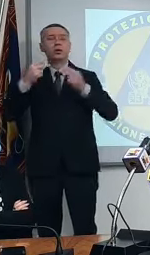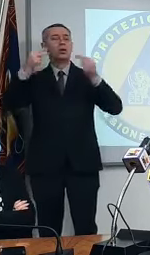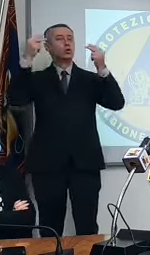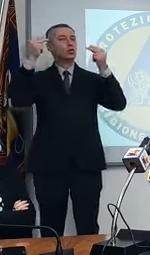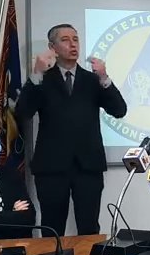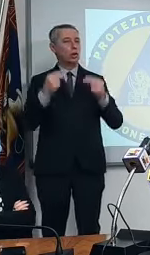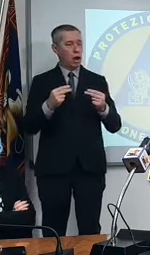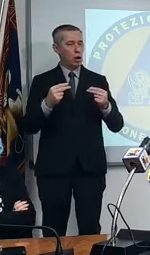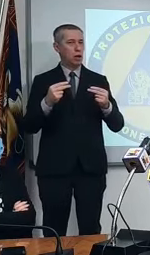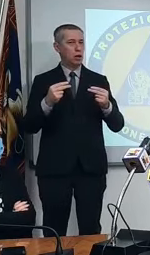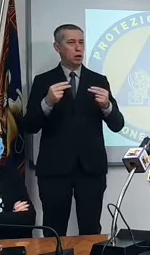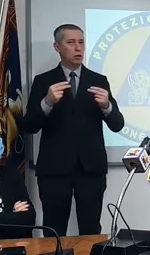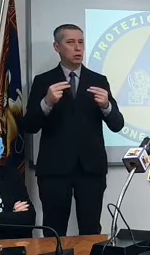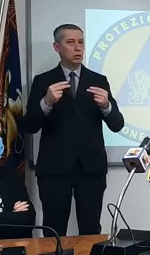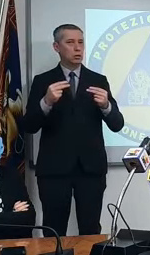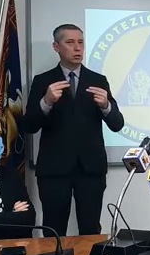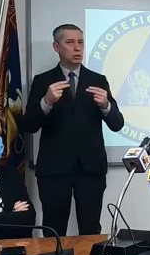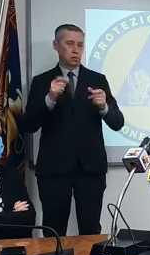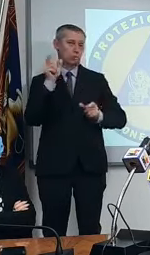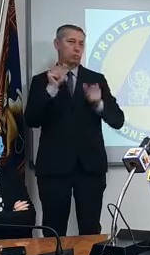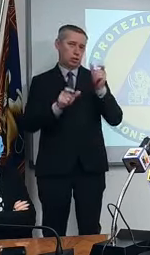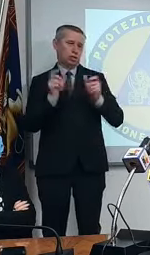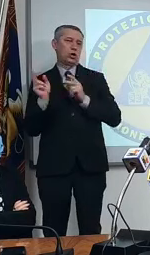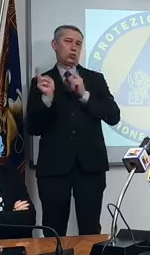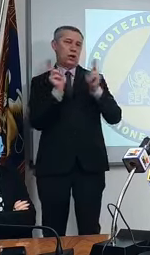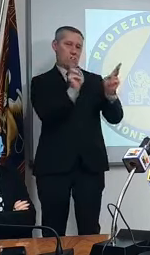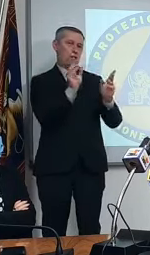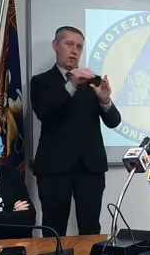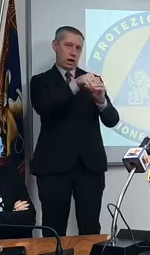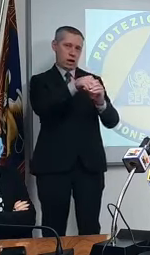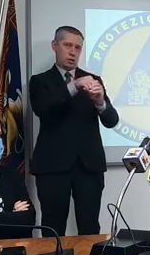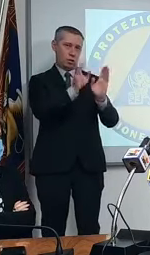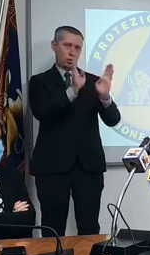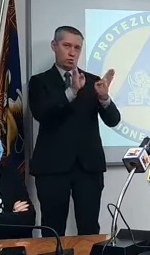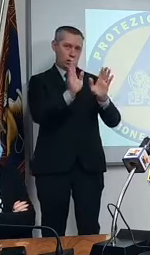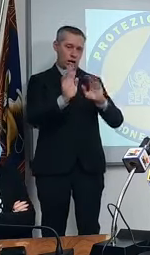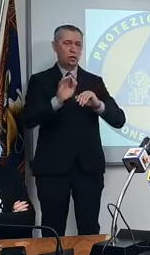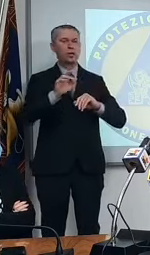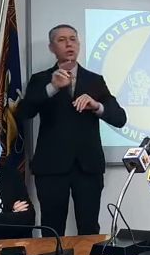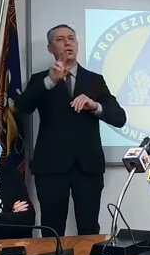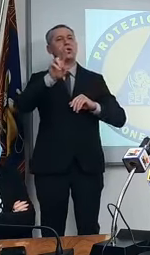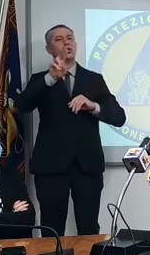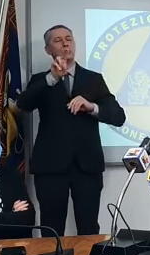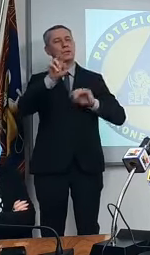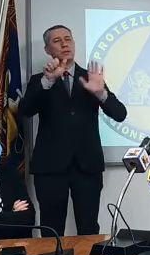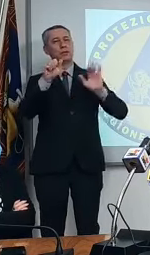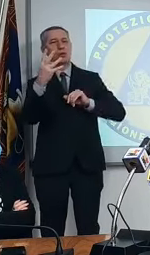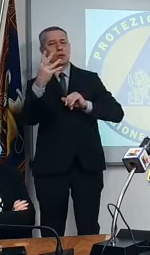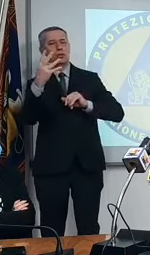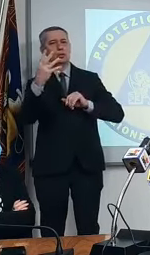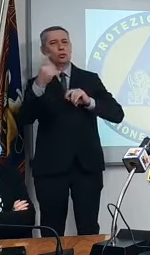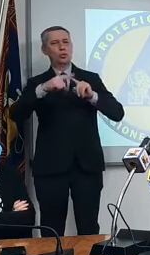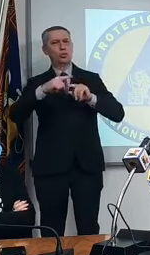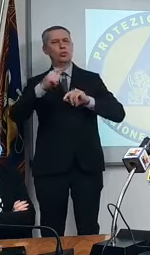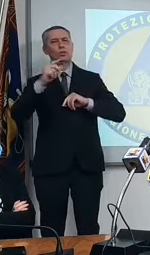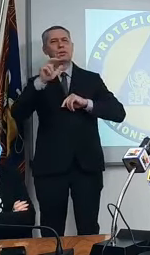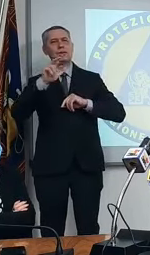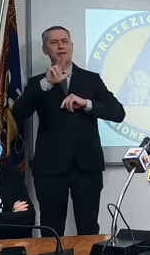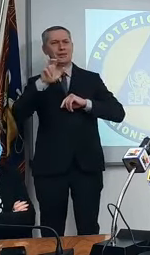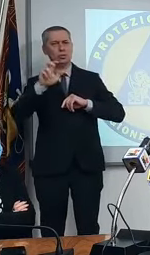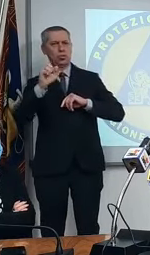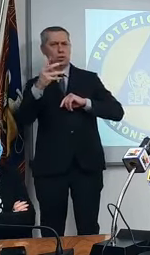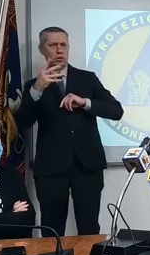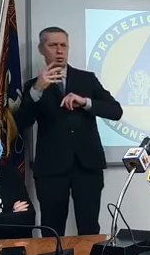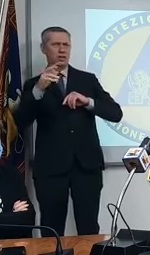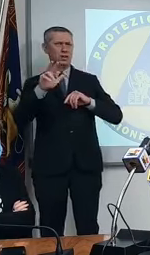dei pazienti ricoverati, vedete, sono 2.64 più 3.15, 3 più 2